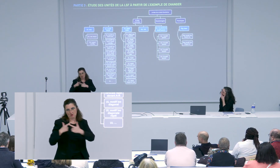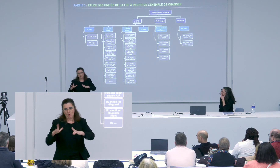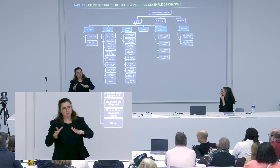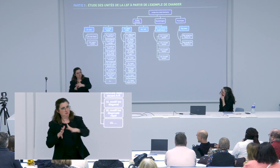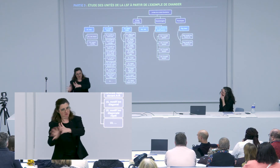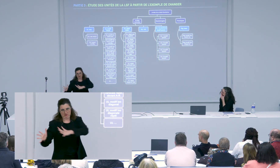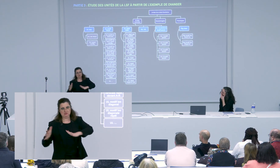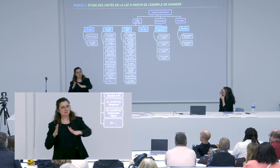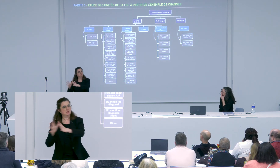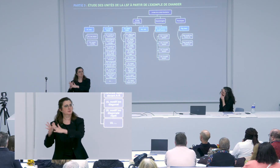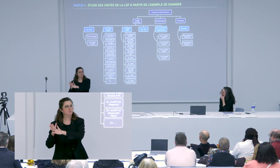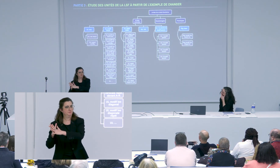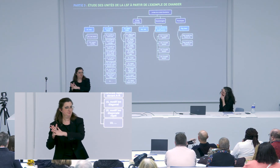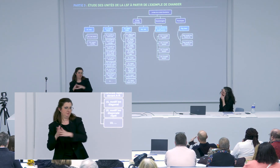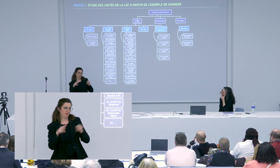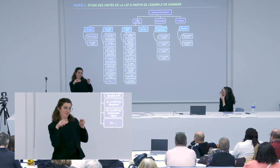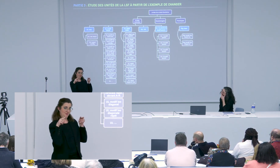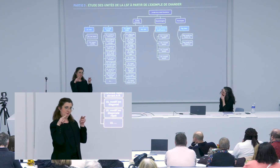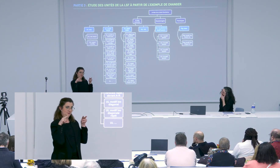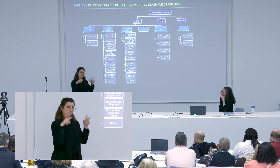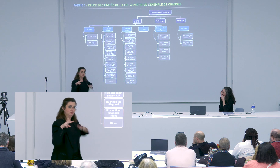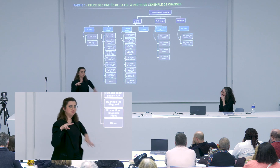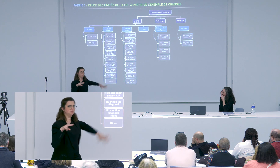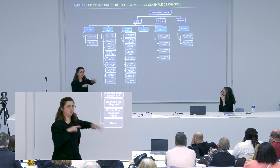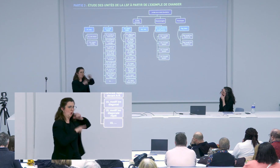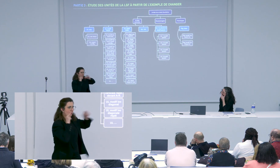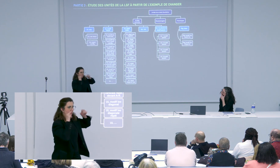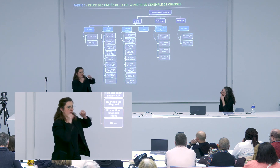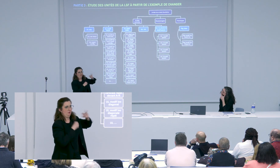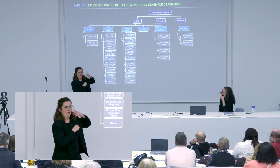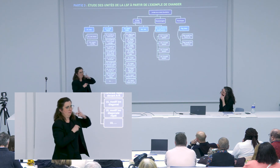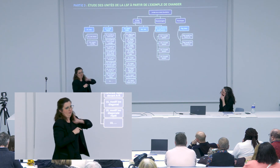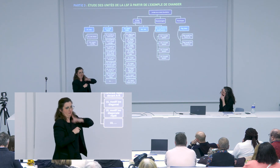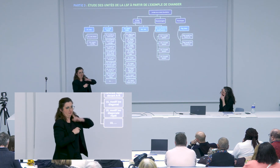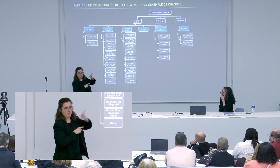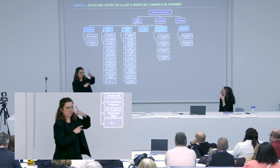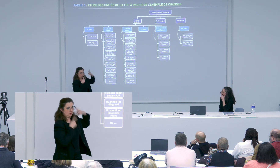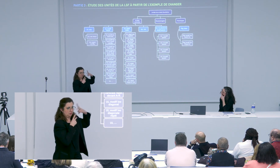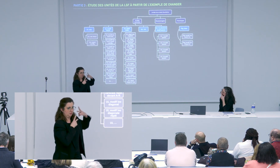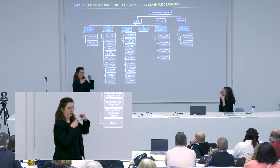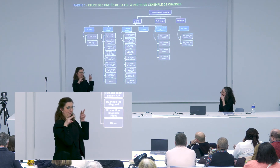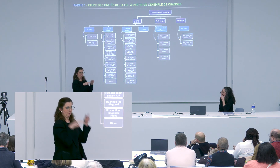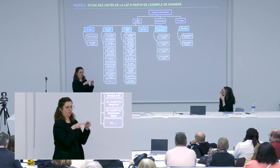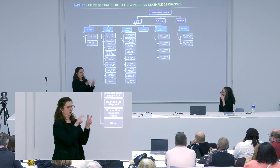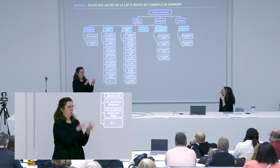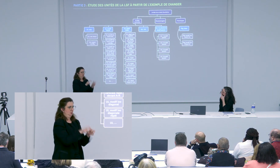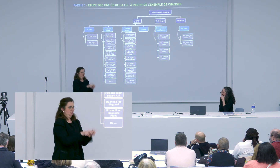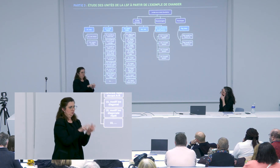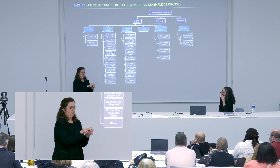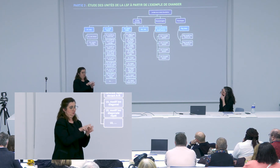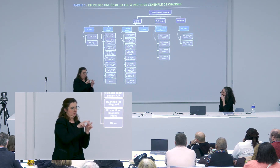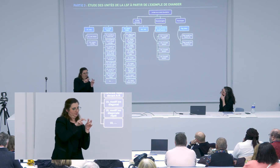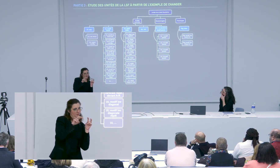donc il y a la linguistique des langues vocales d'un côté et la langue des signes des langues des signes et beaucoup d'hommes entendants quelques femmes également